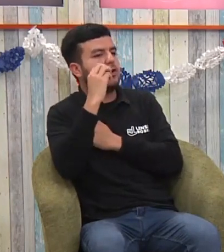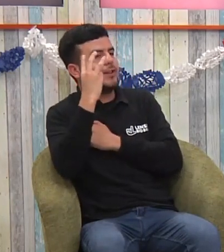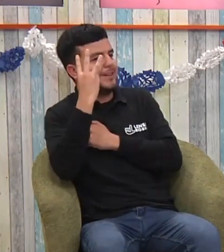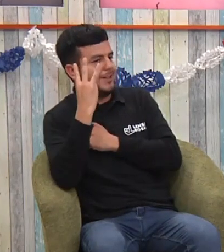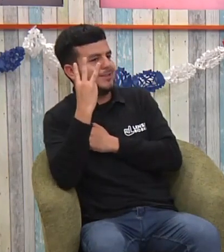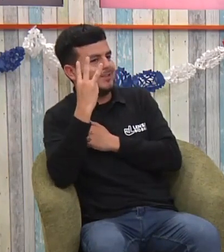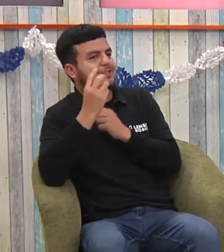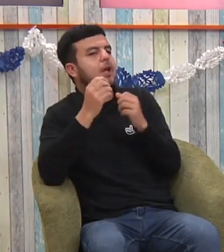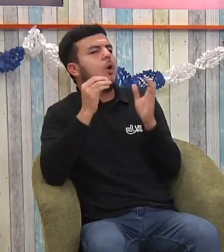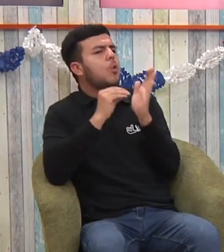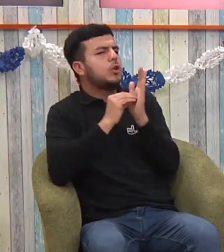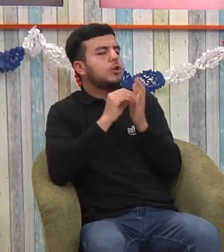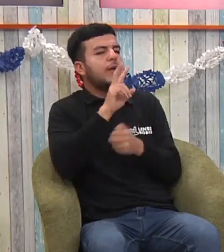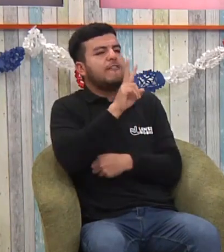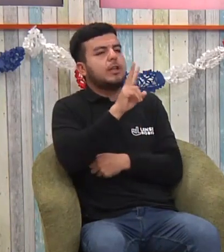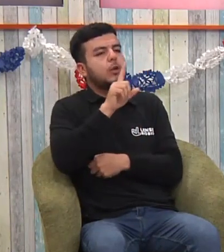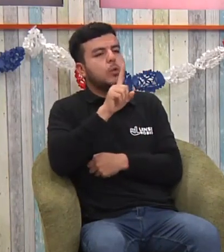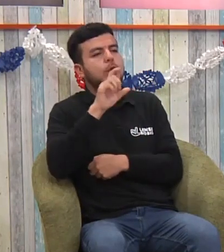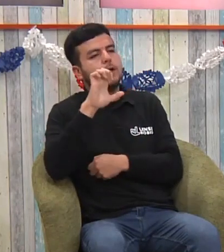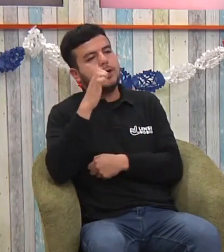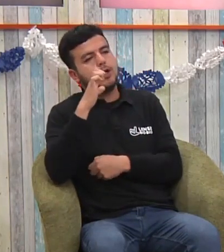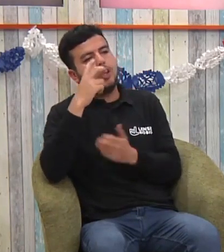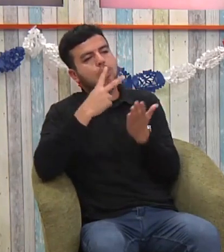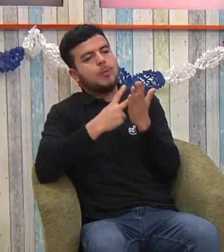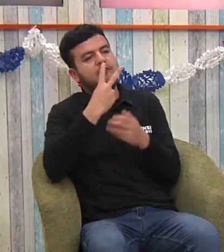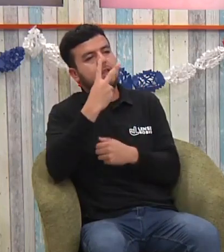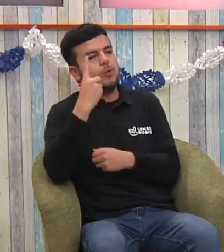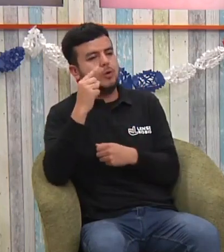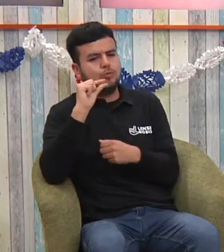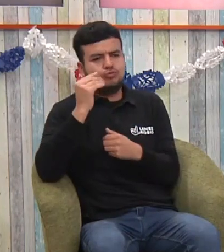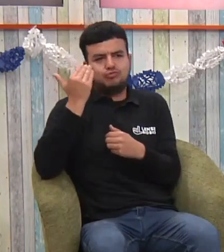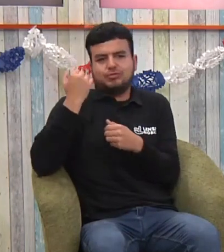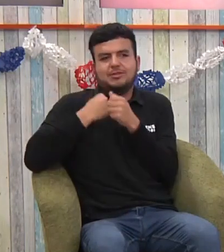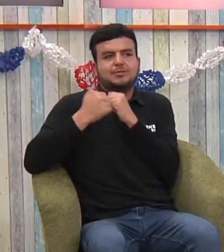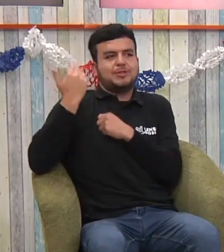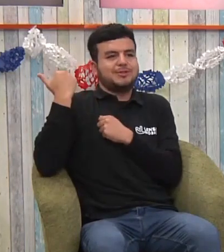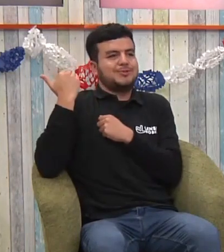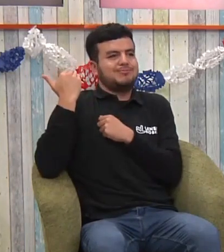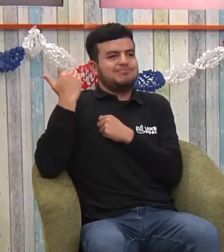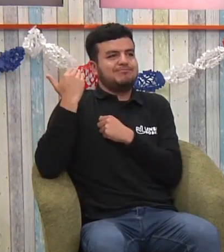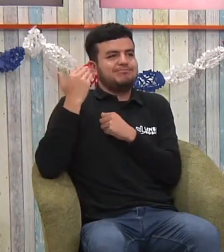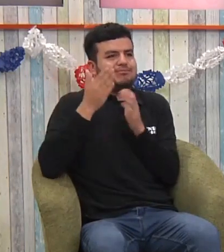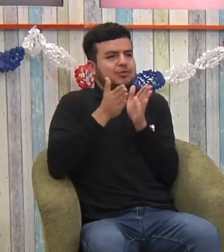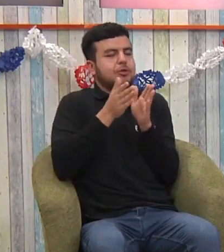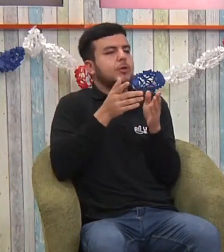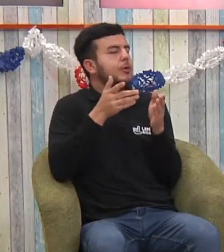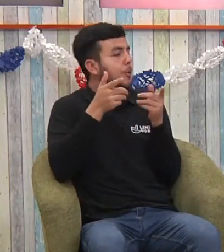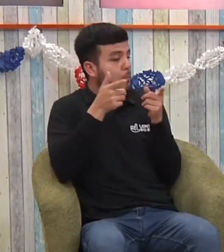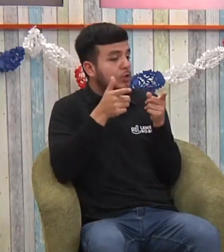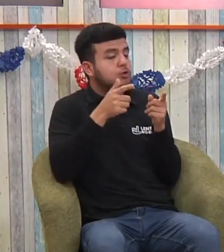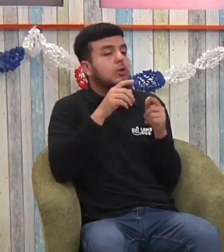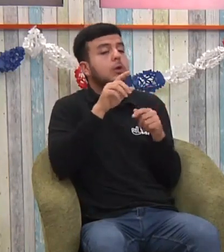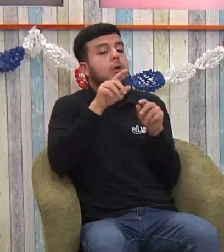.303, este reconocimiento que fue en enero del 2021, hace muy poquito, si lo pensamos, hemos avanzado